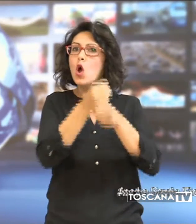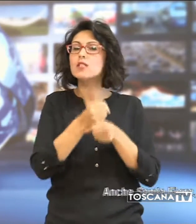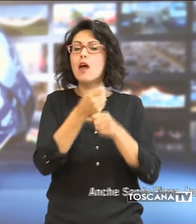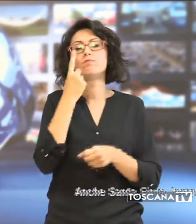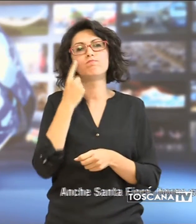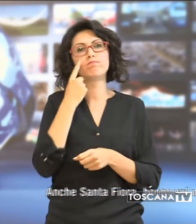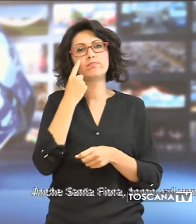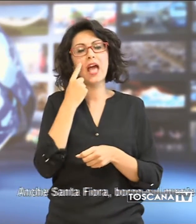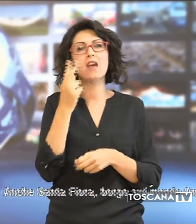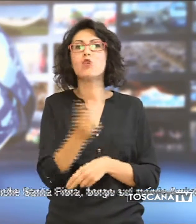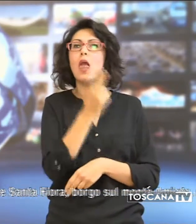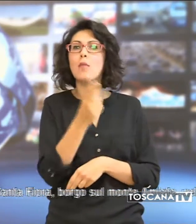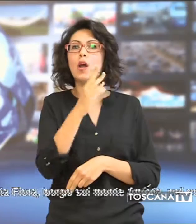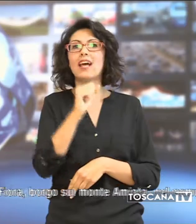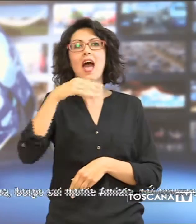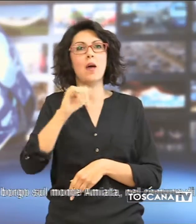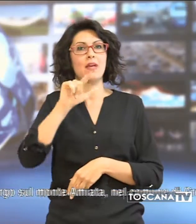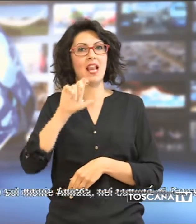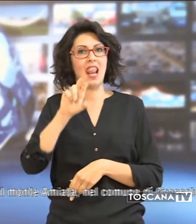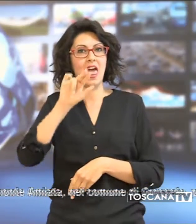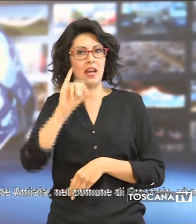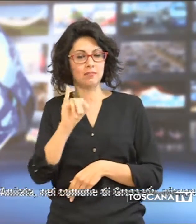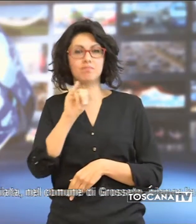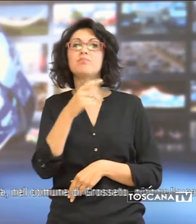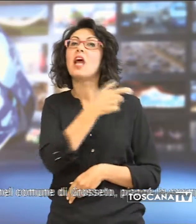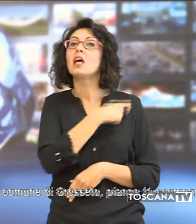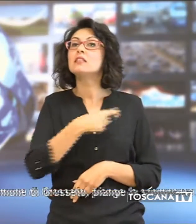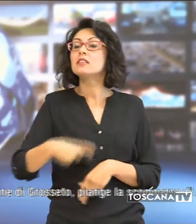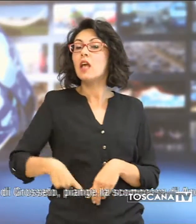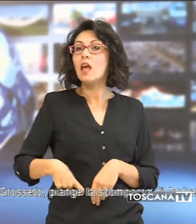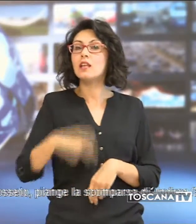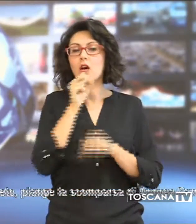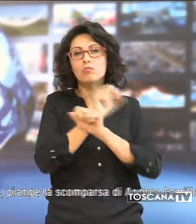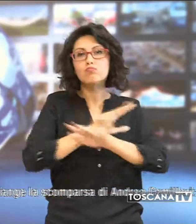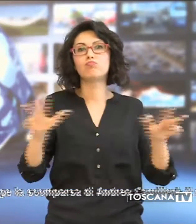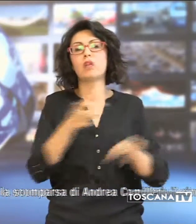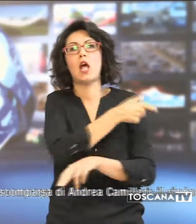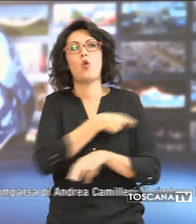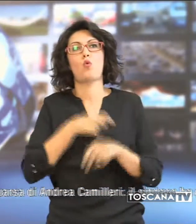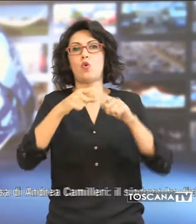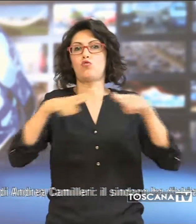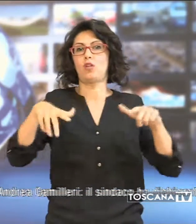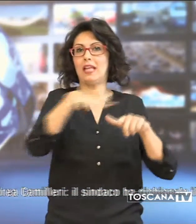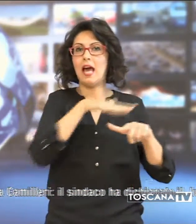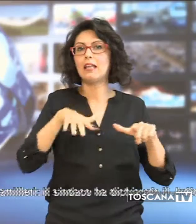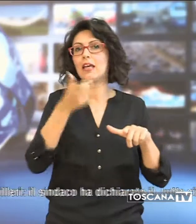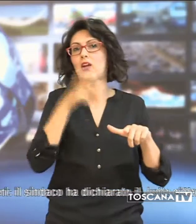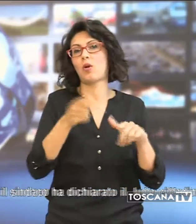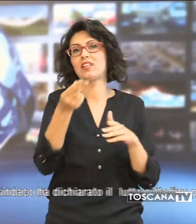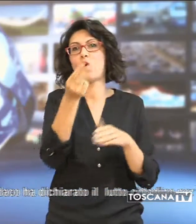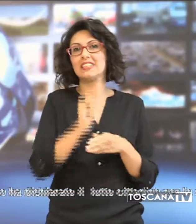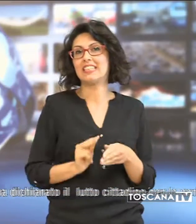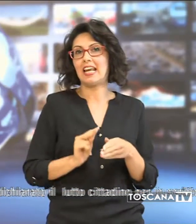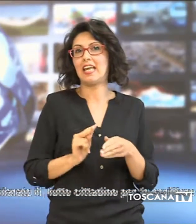piange la scomparsa di Camilleri. Il sindaco ha dichiarato il lutto cittadino per lo scrittore